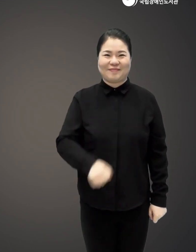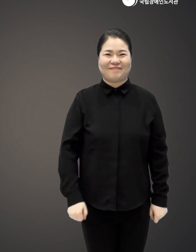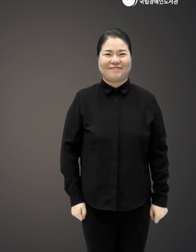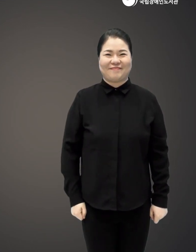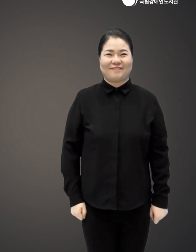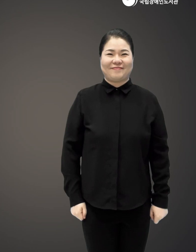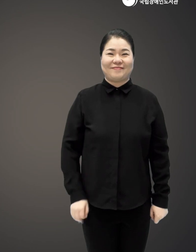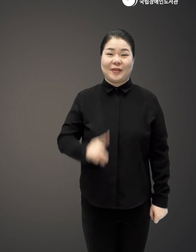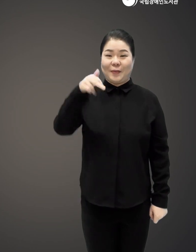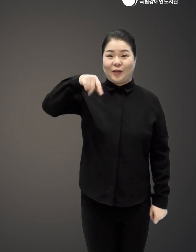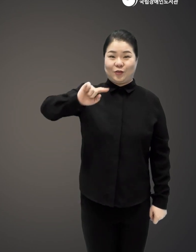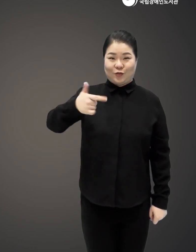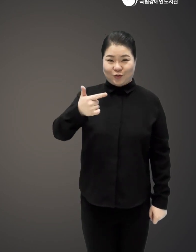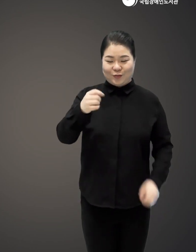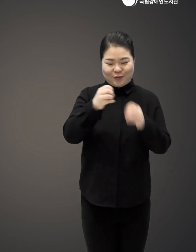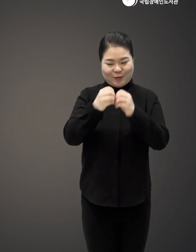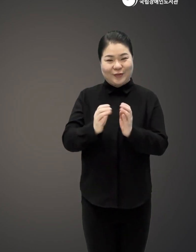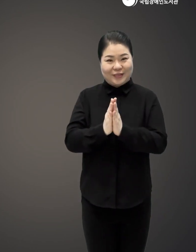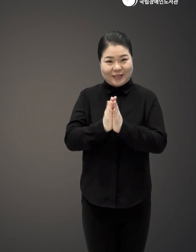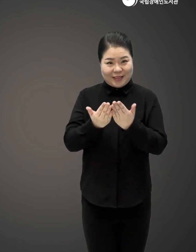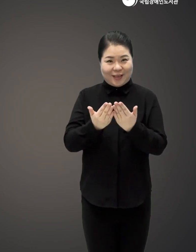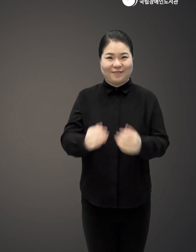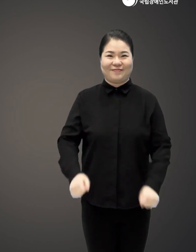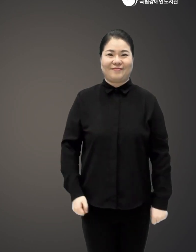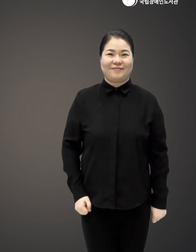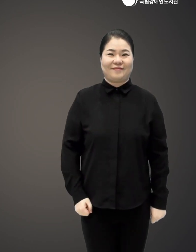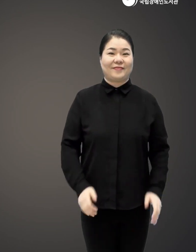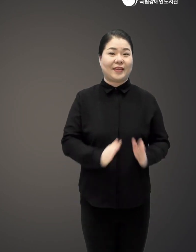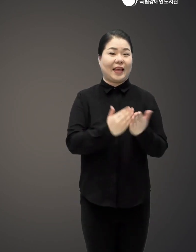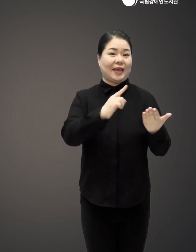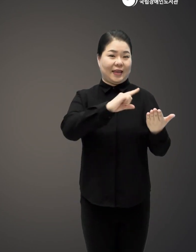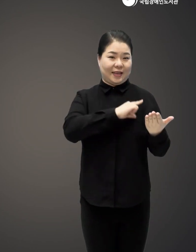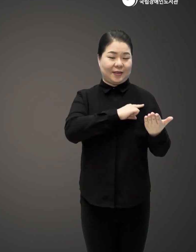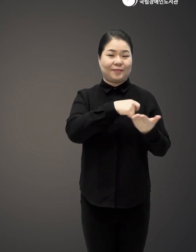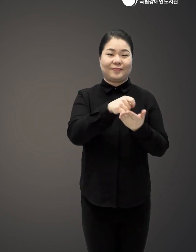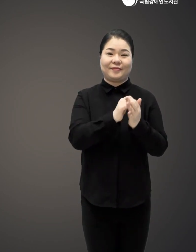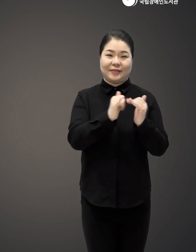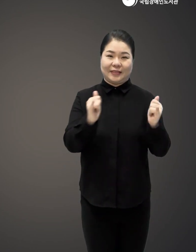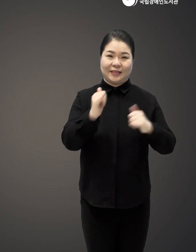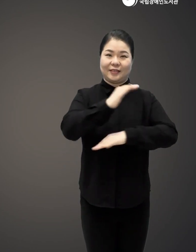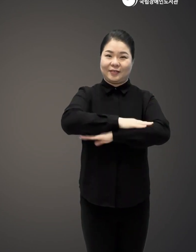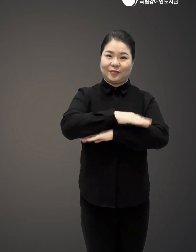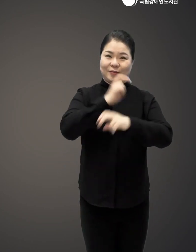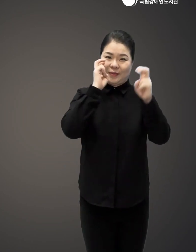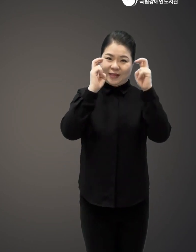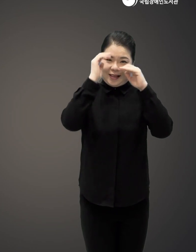박준산문집 도서명 계절산문 저자 박준